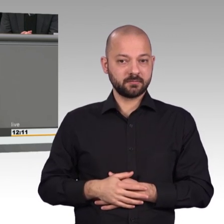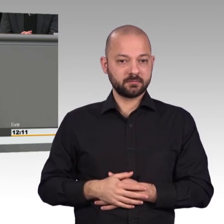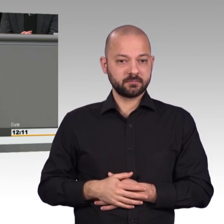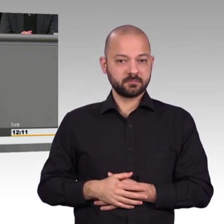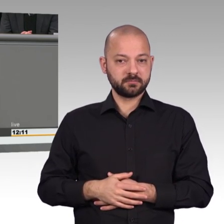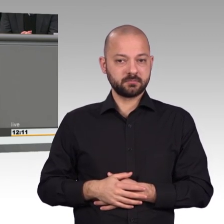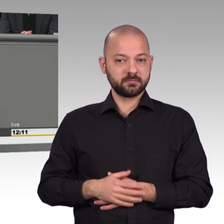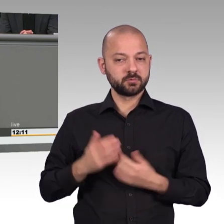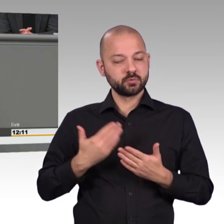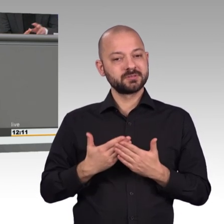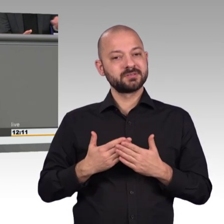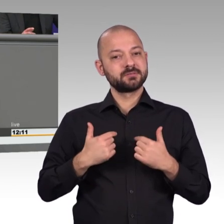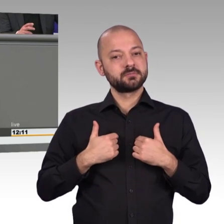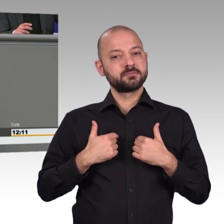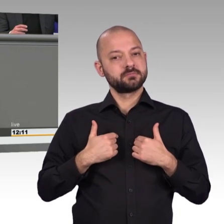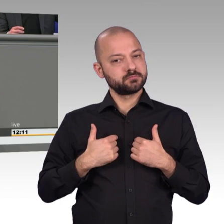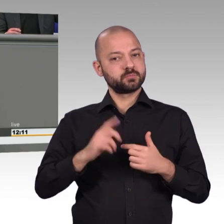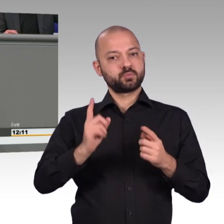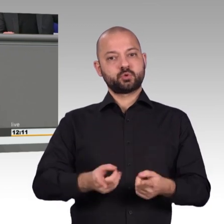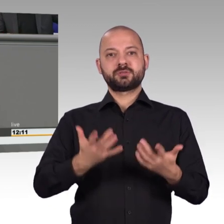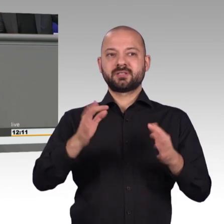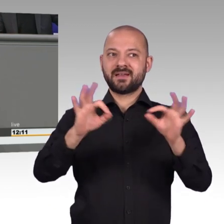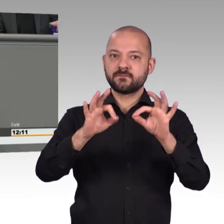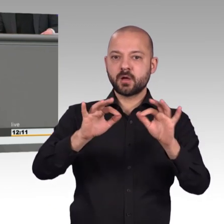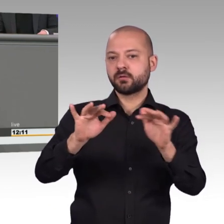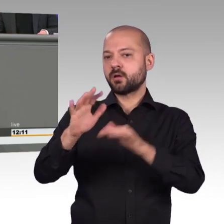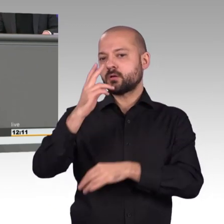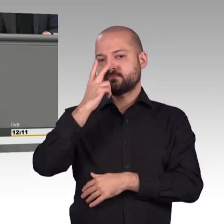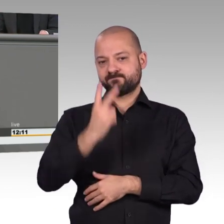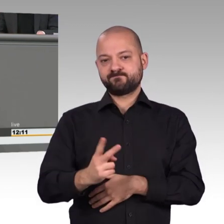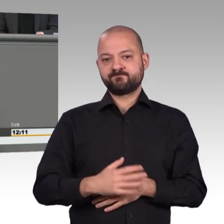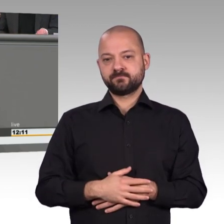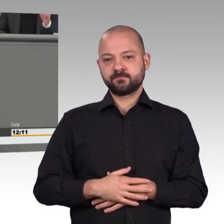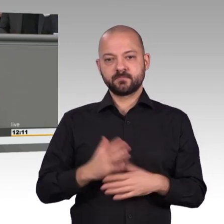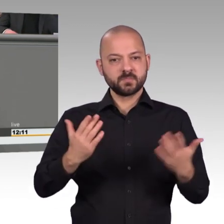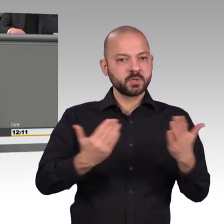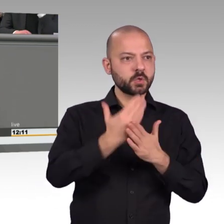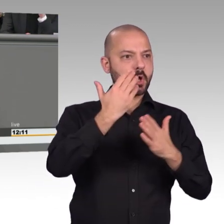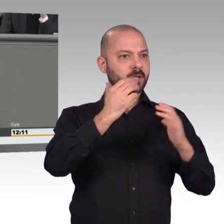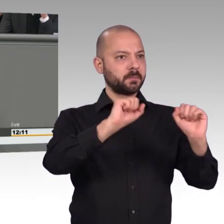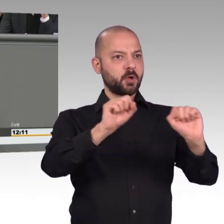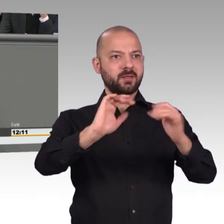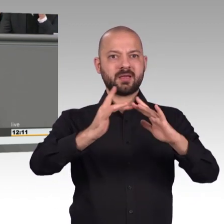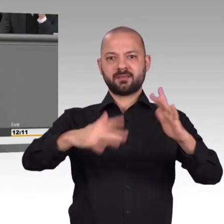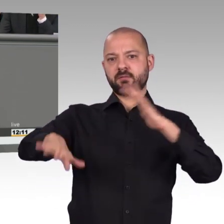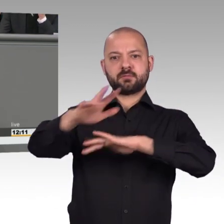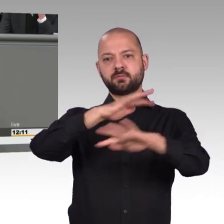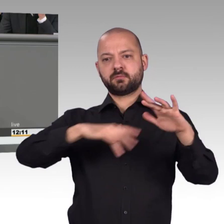über die Frage reden, wie können wir im Internet in der digitalen Welt ermitteln. Dann müssen wir sehr wohl über die